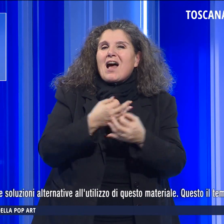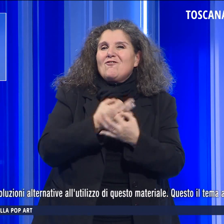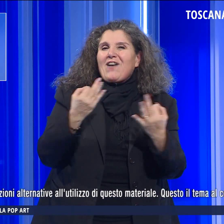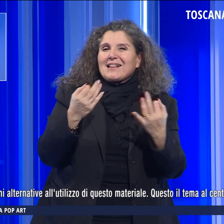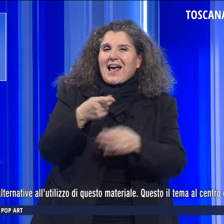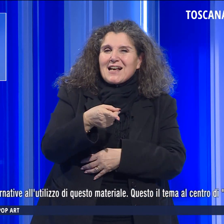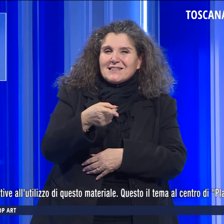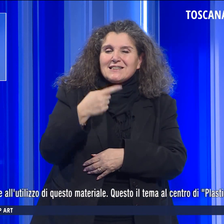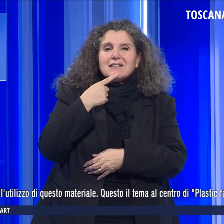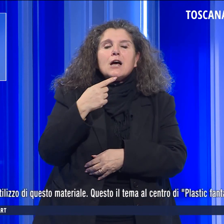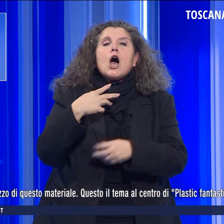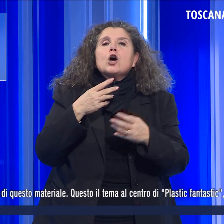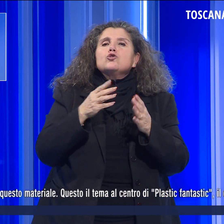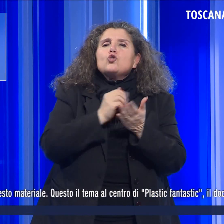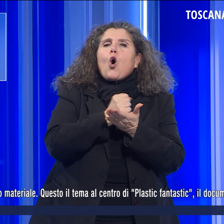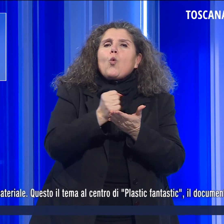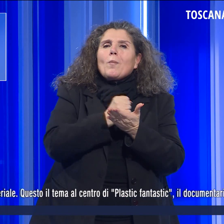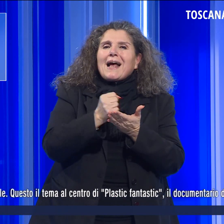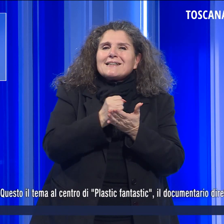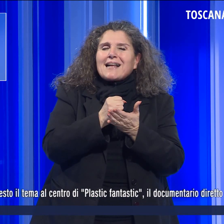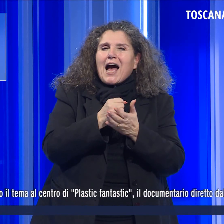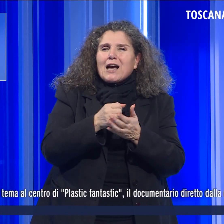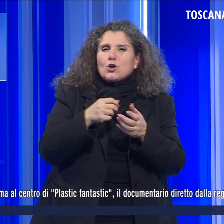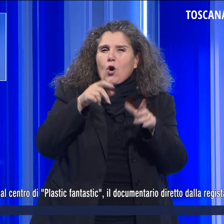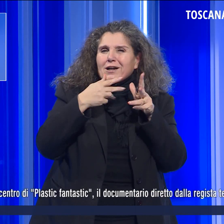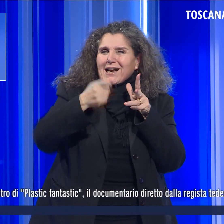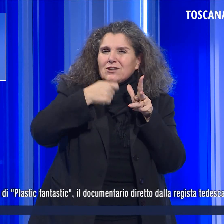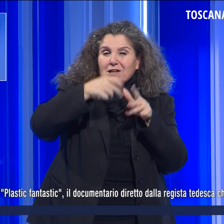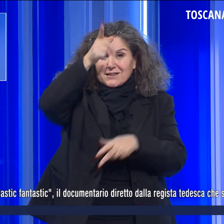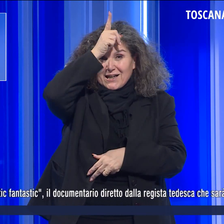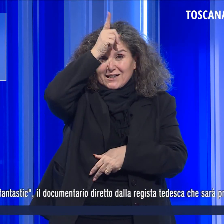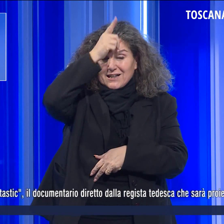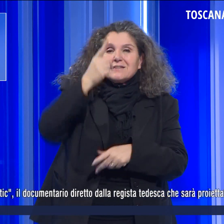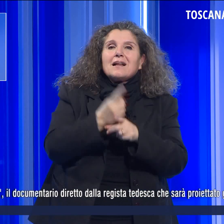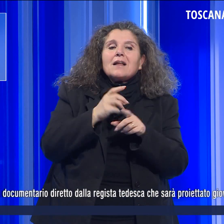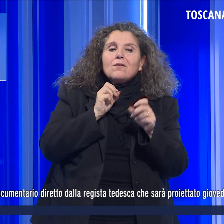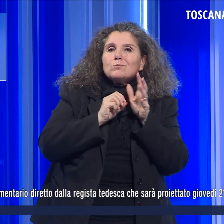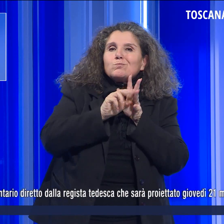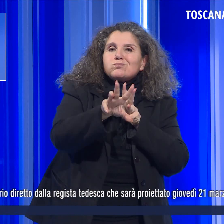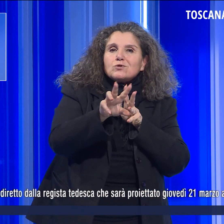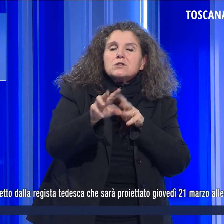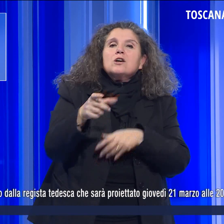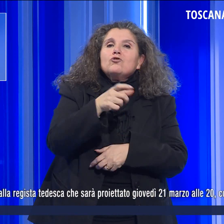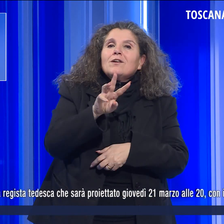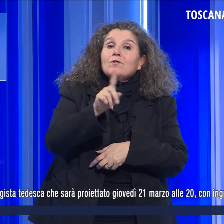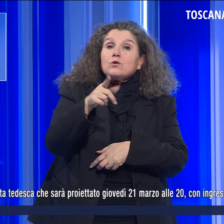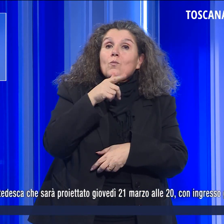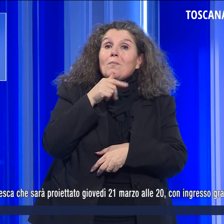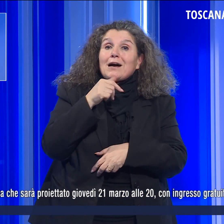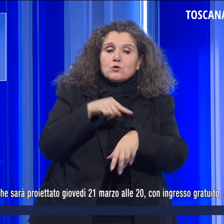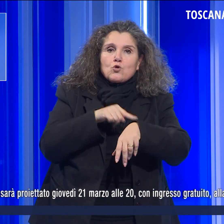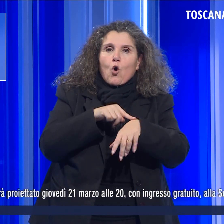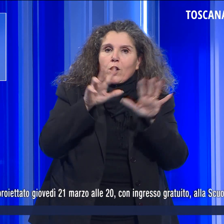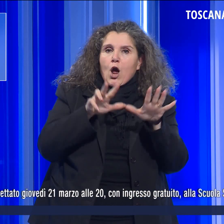il documentario diretto dalla regista tedesca che sarà proiettato giovedì 21 marzo alle 20 con